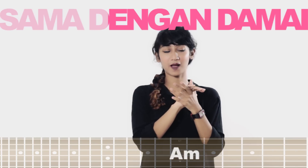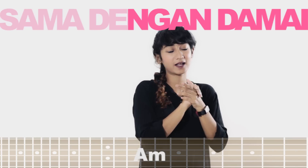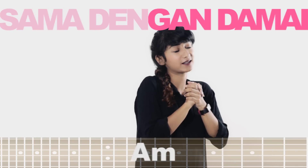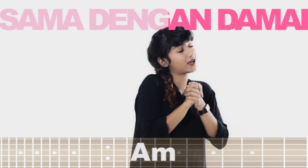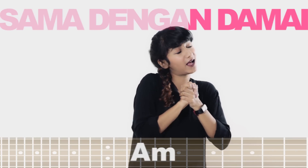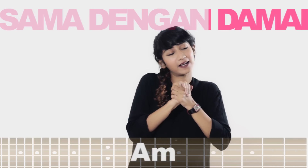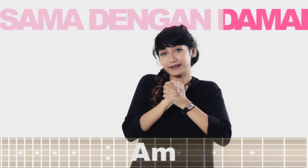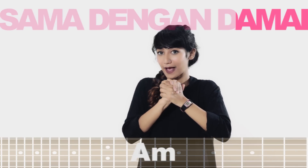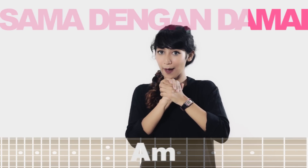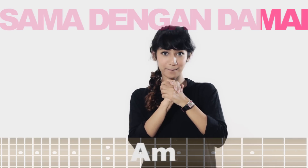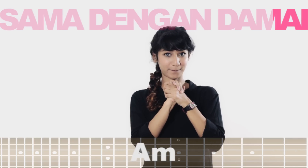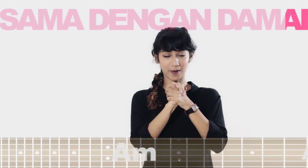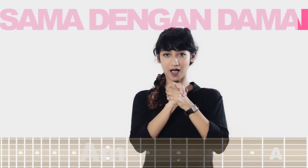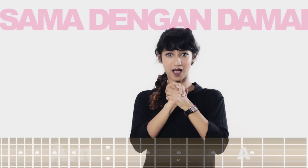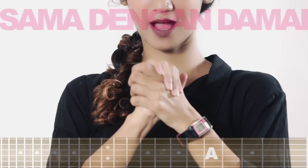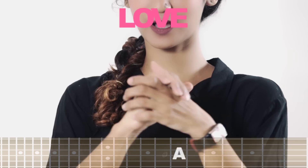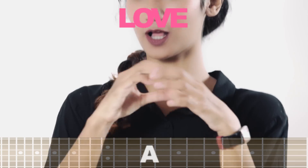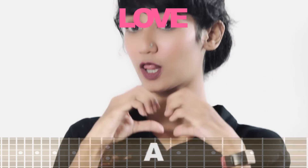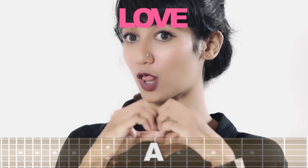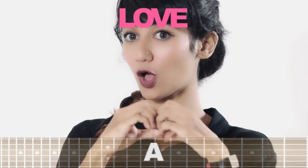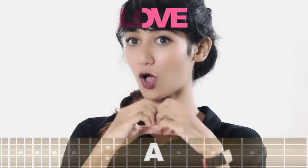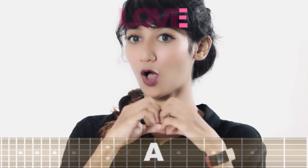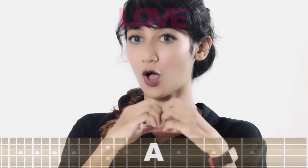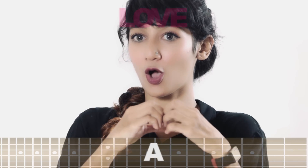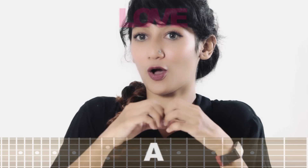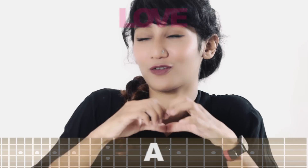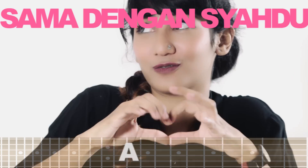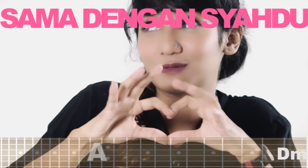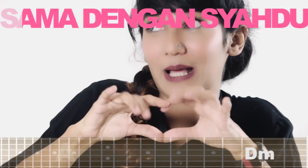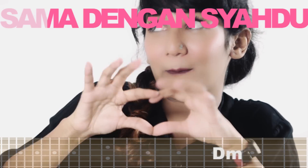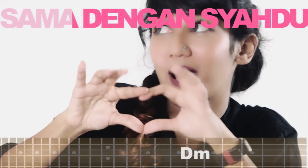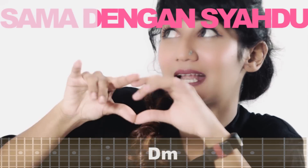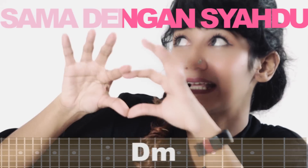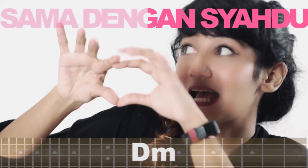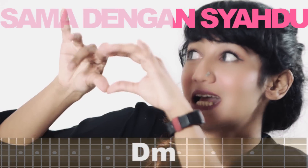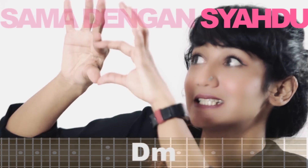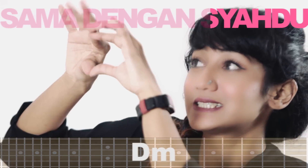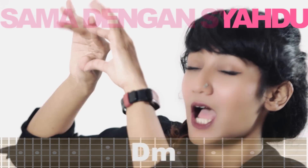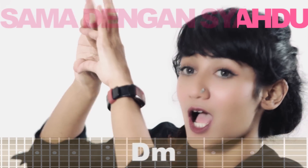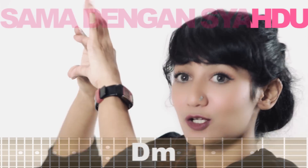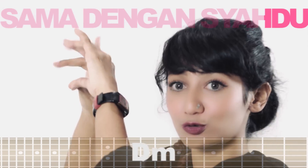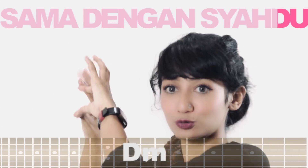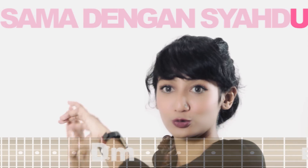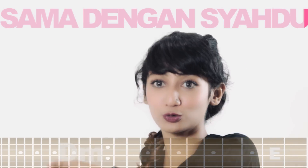dengan damai Love, sama dengan syahku